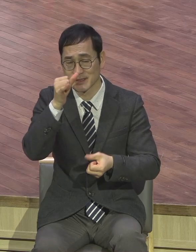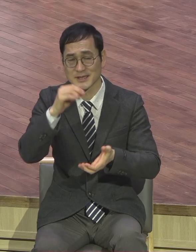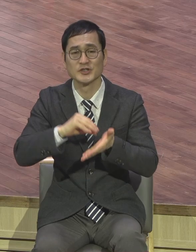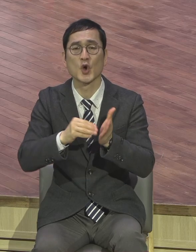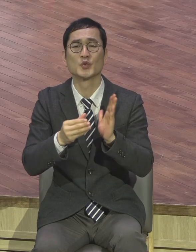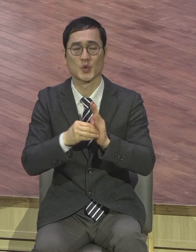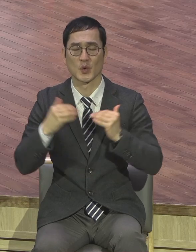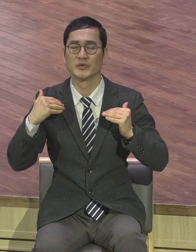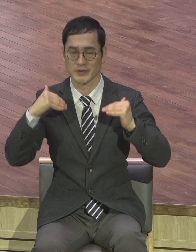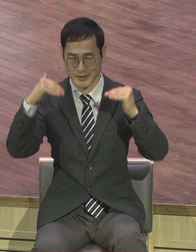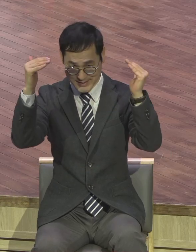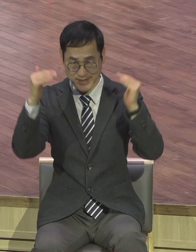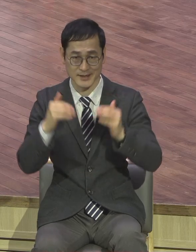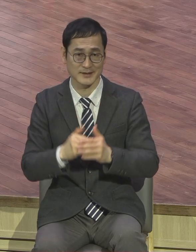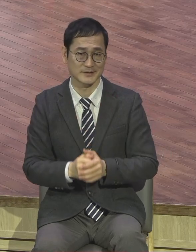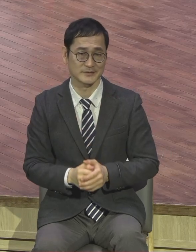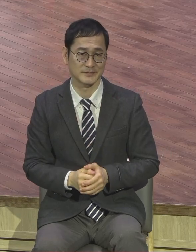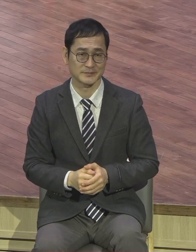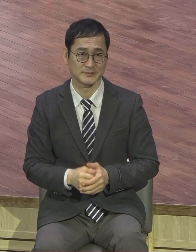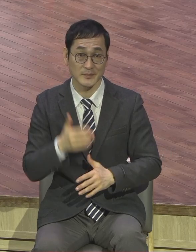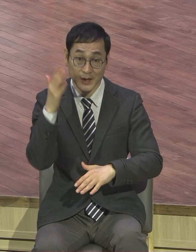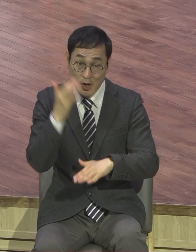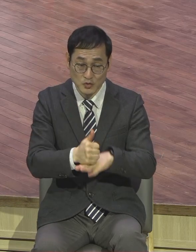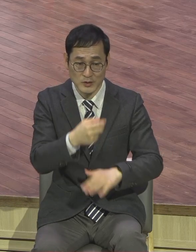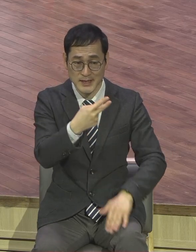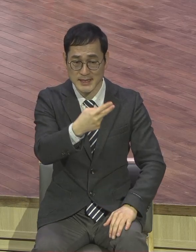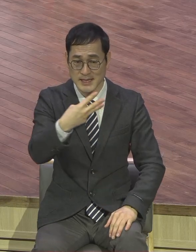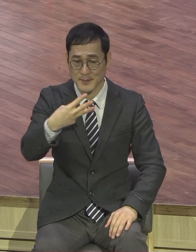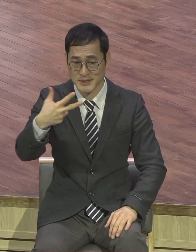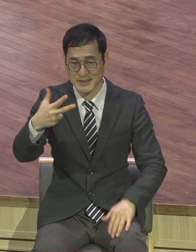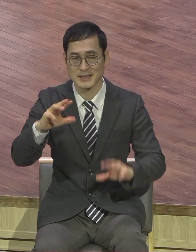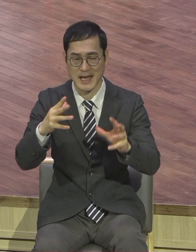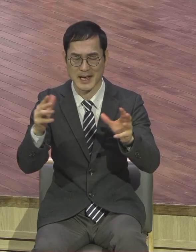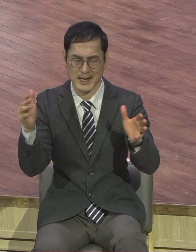어디까지요? 2, 3, 7, 1까지. 우리는 목표가 정해져 있잖아요.